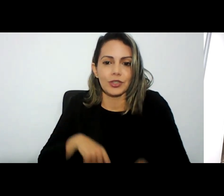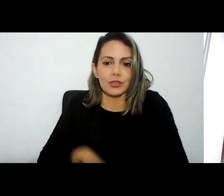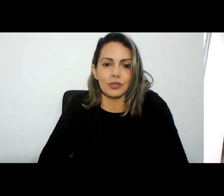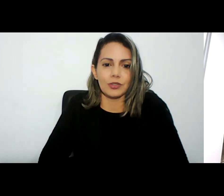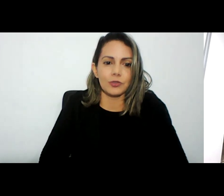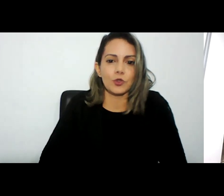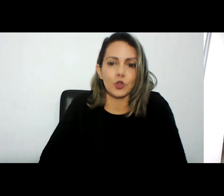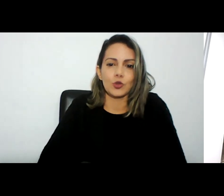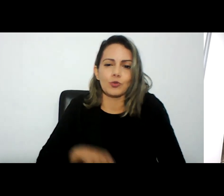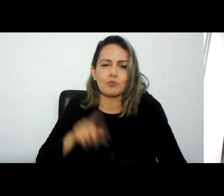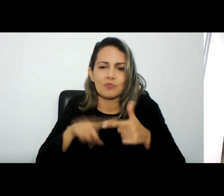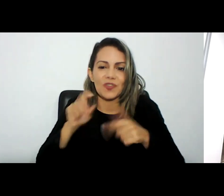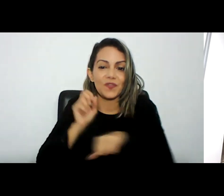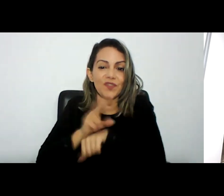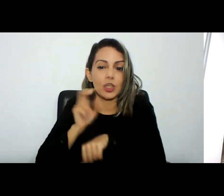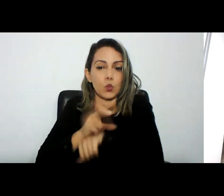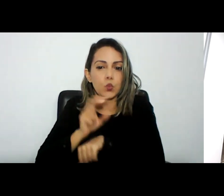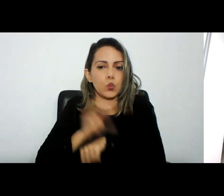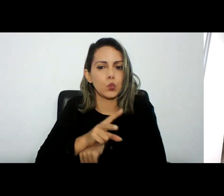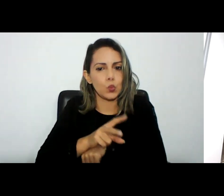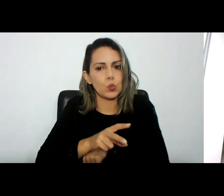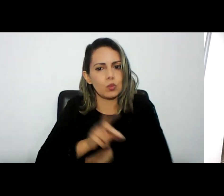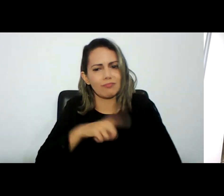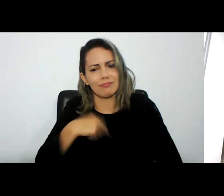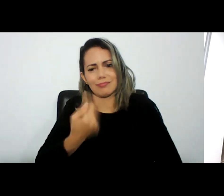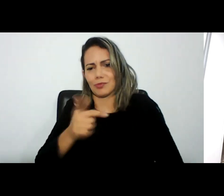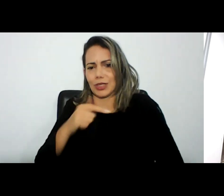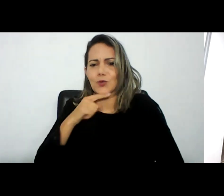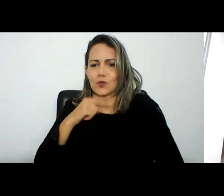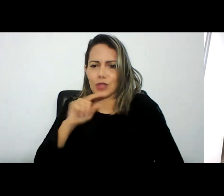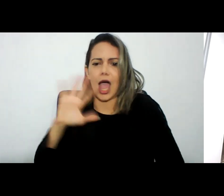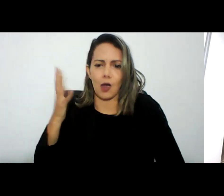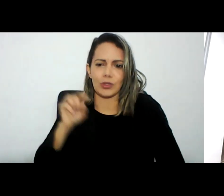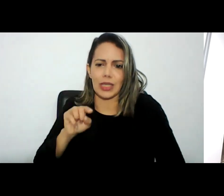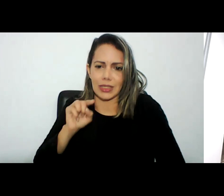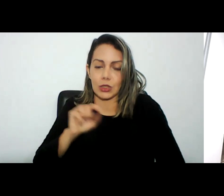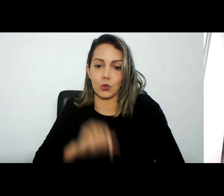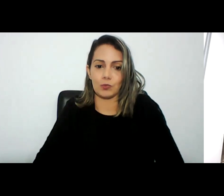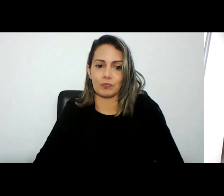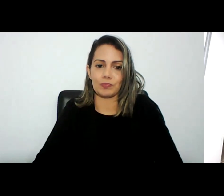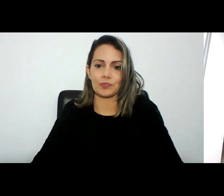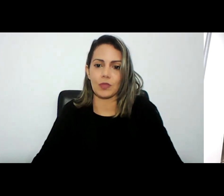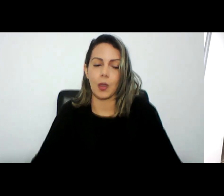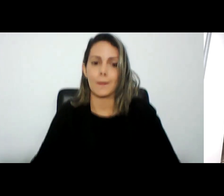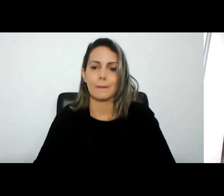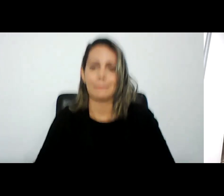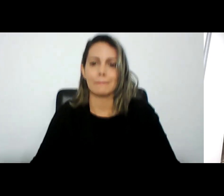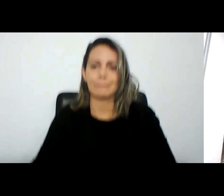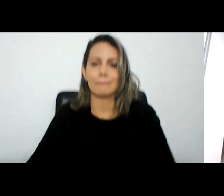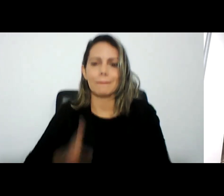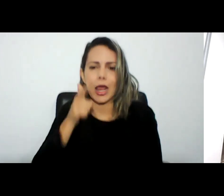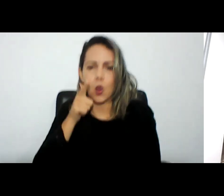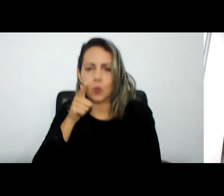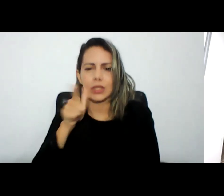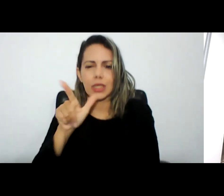é claro a gente não tem dúvida disso é claro que esses meios de obtenção de prova